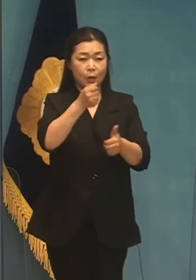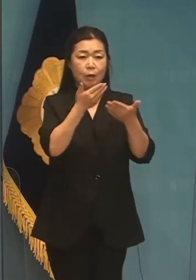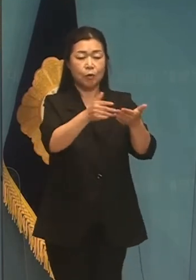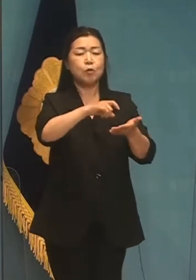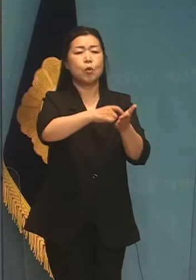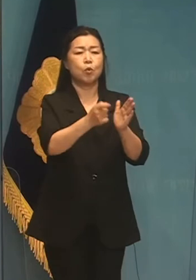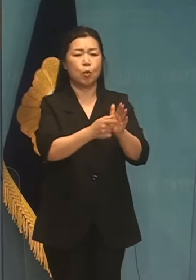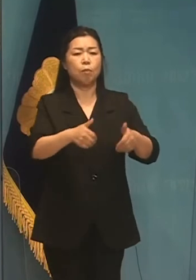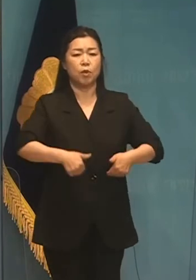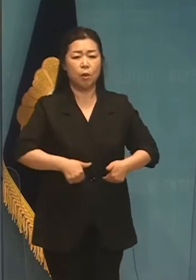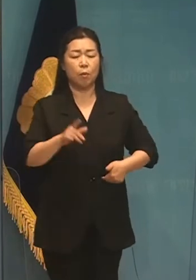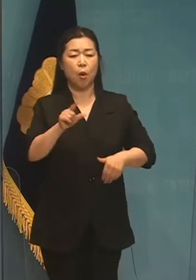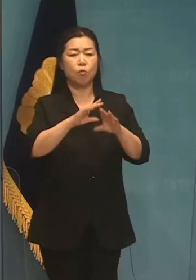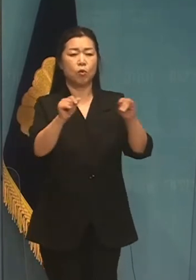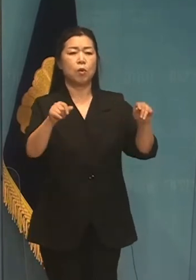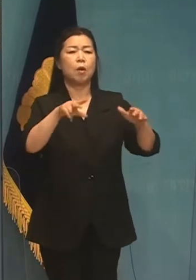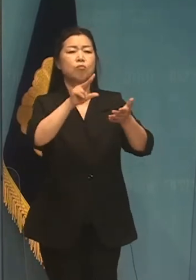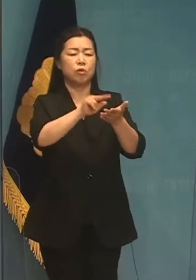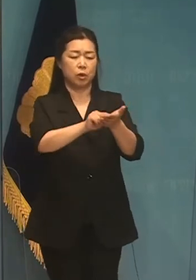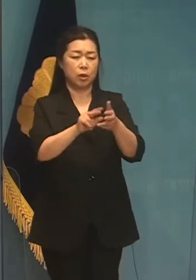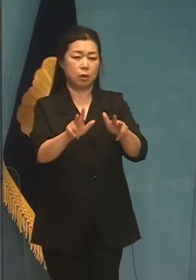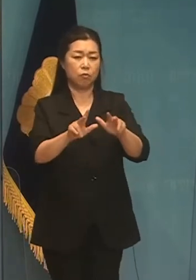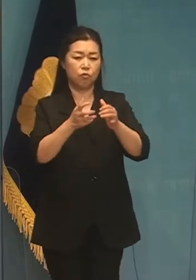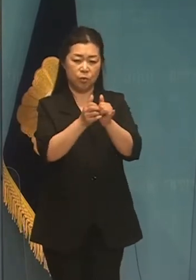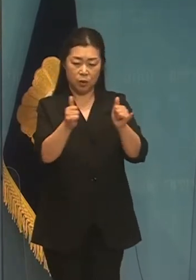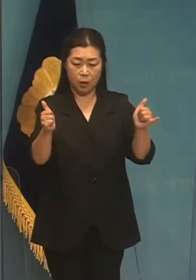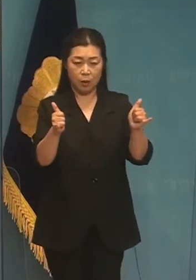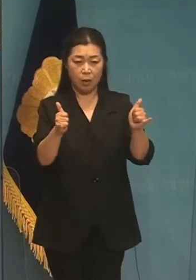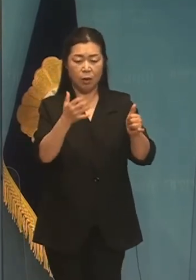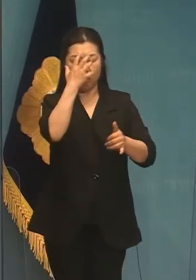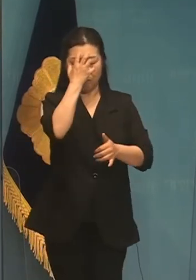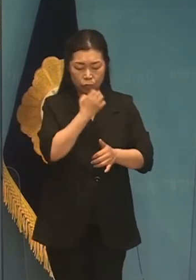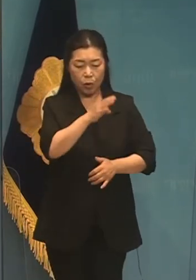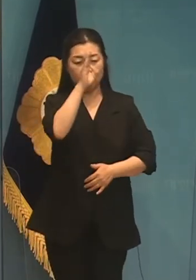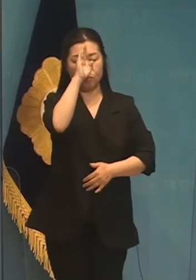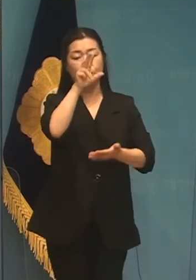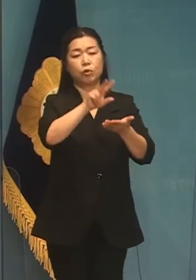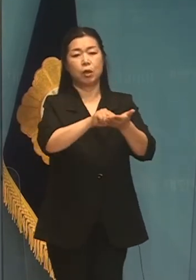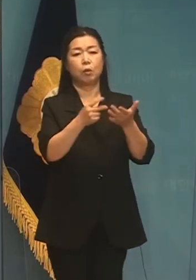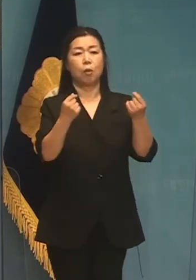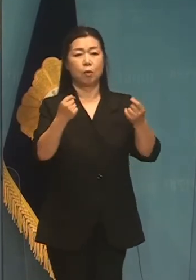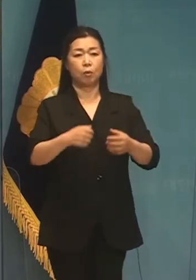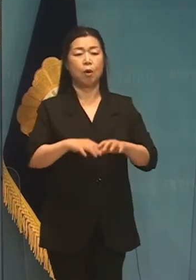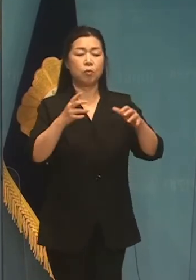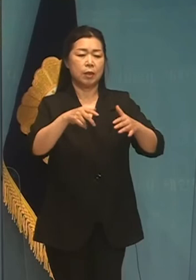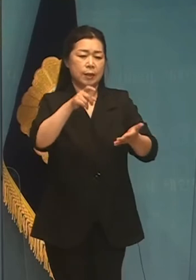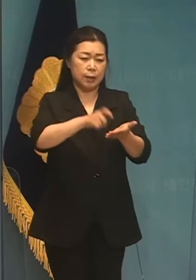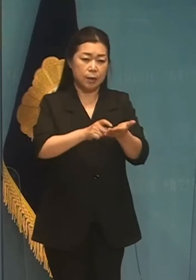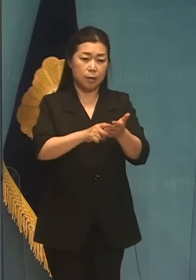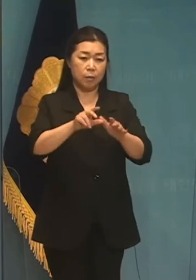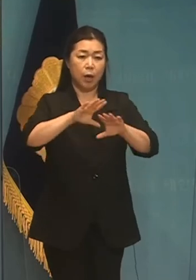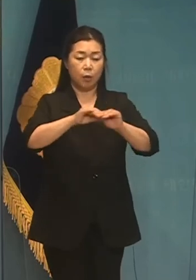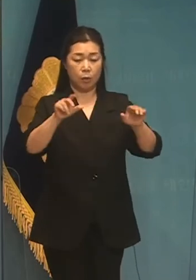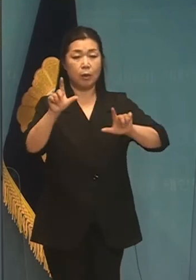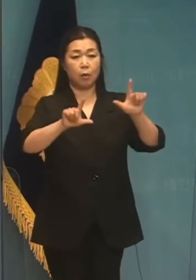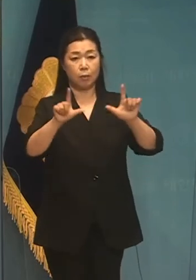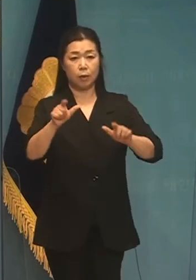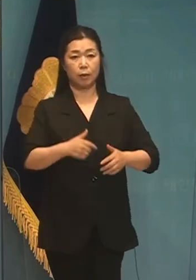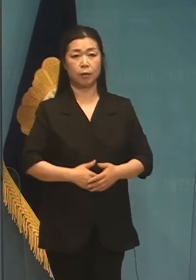부동산 문제는 우리 국민들의 우울 문제이고 국가적 긴급 상황입니다.